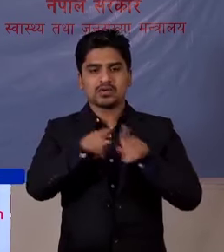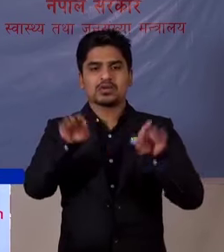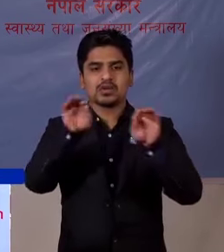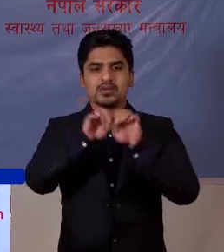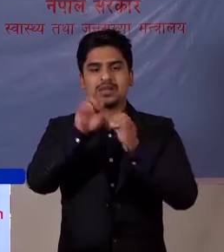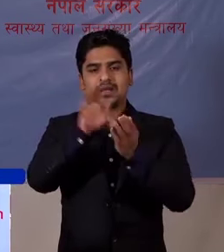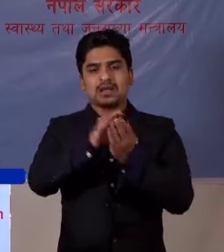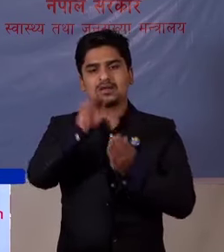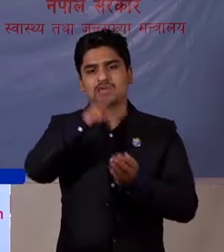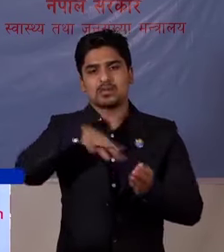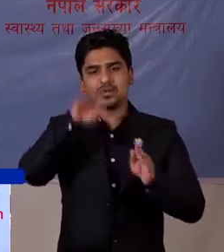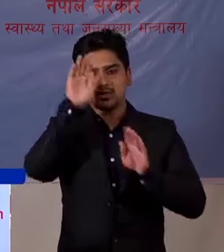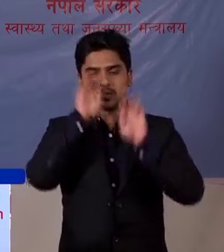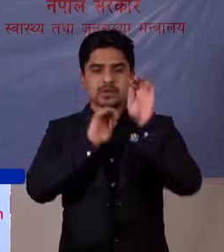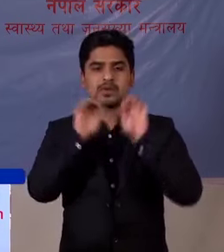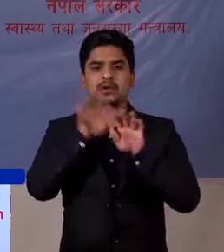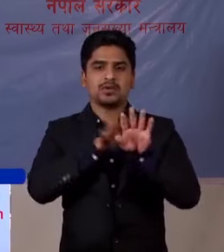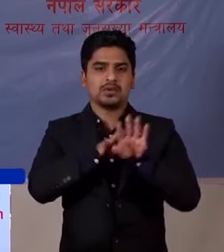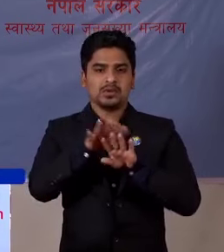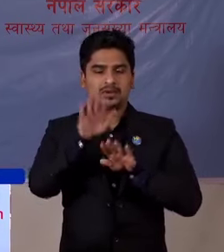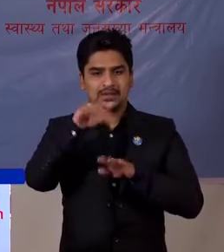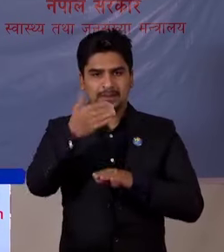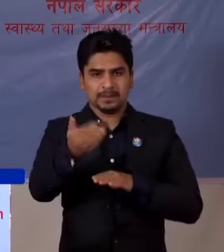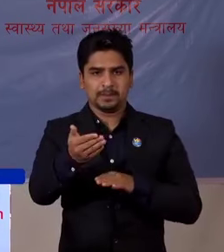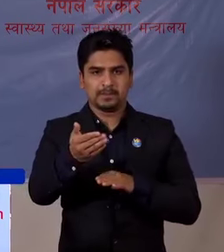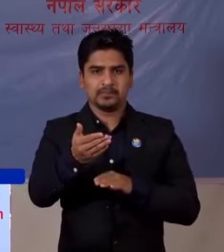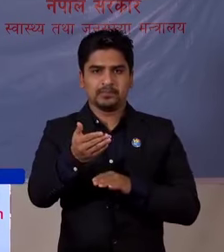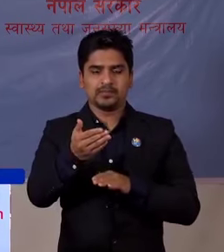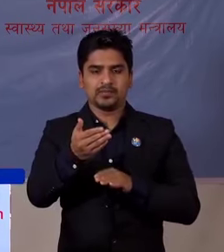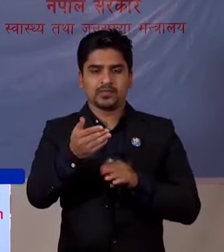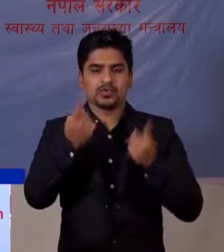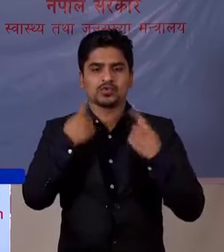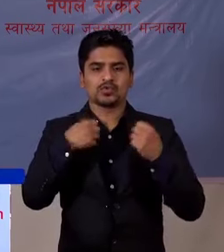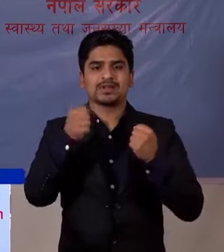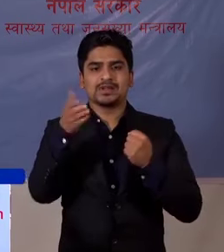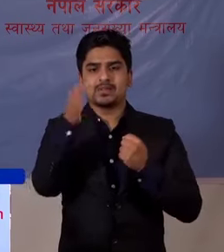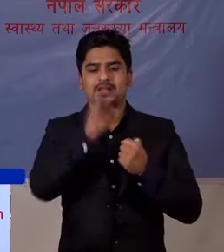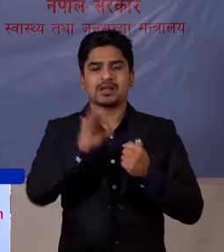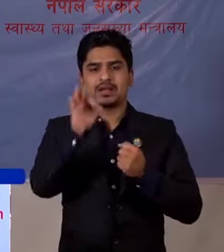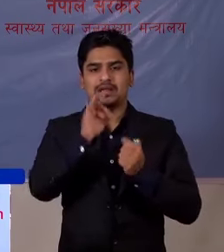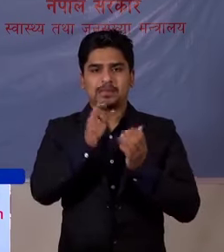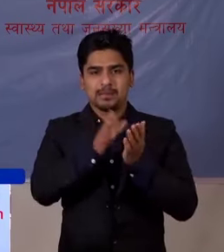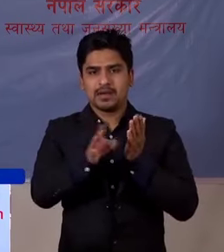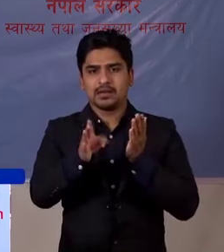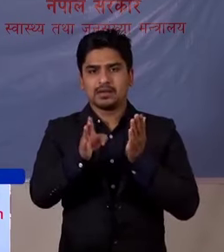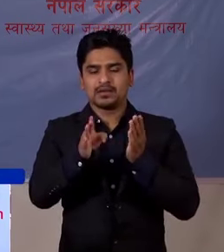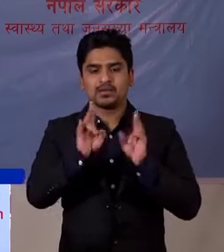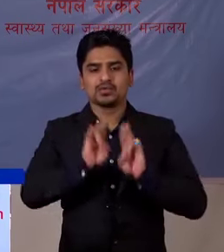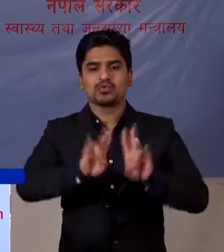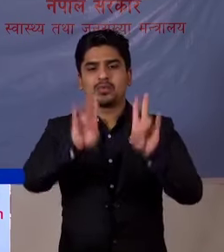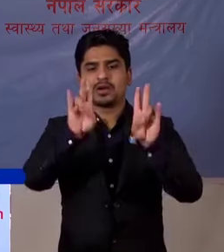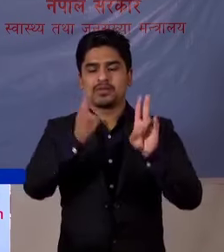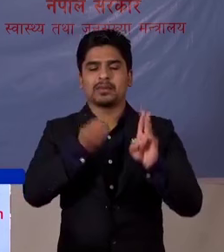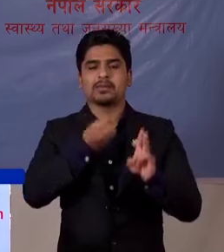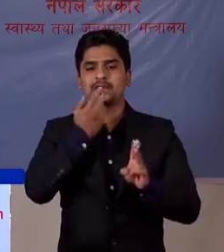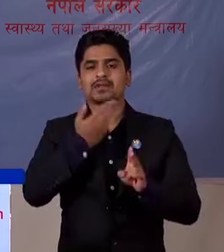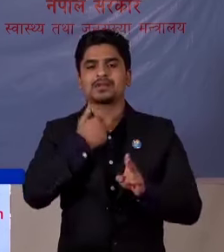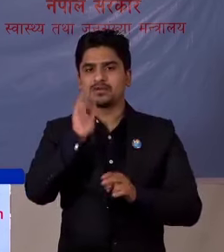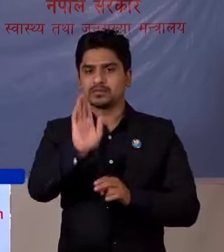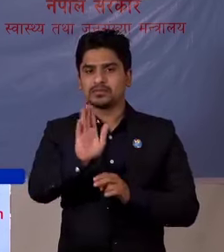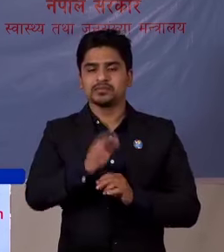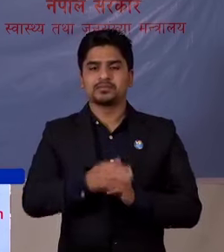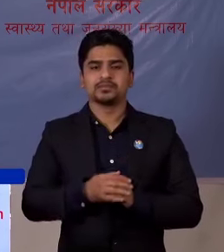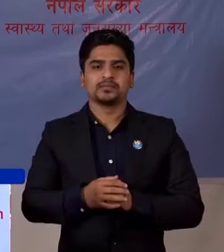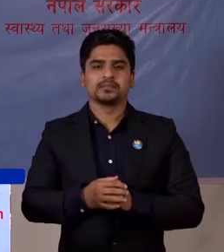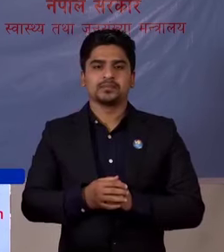संबंध राखने सबई सरोकार वाला अरु लाई स्वास्ते तछा जन संख्या मंत्रा लाईको तरफाट सुभकामाना बेक्ता करना चाहां छो